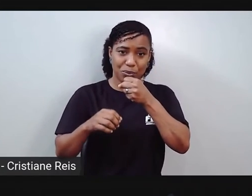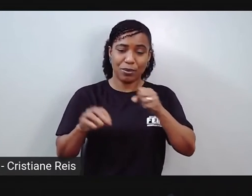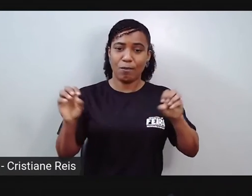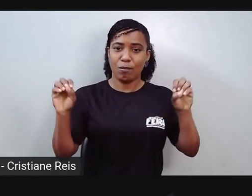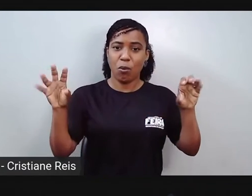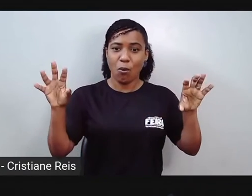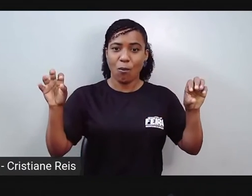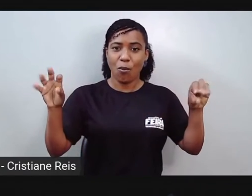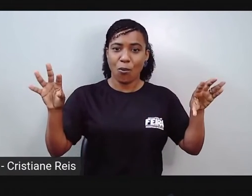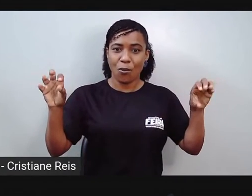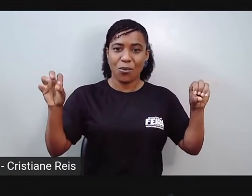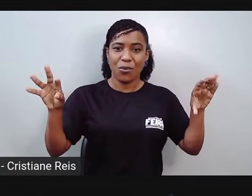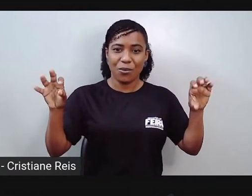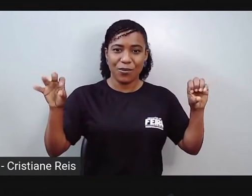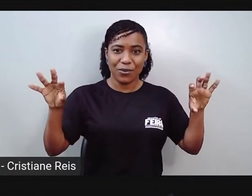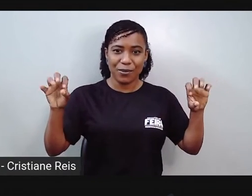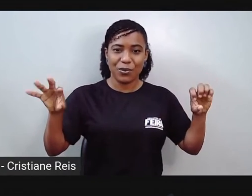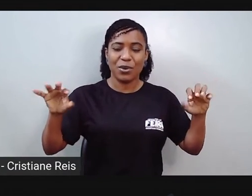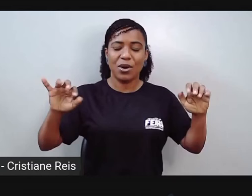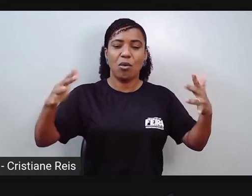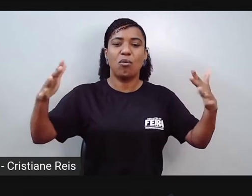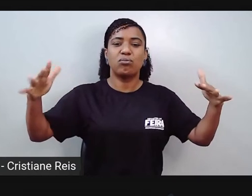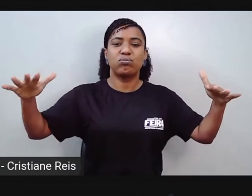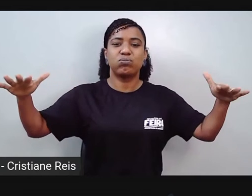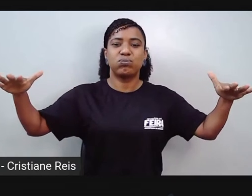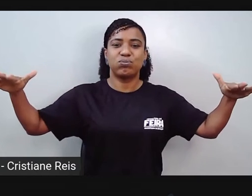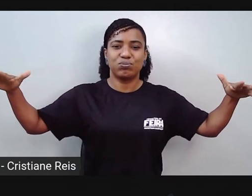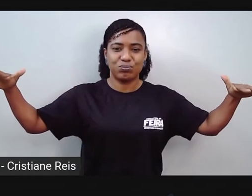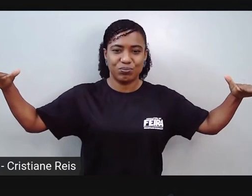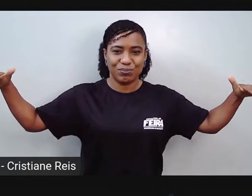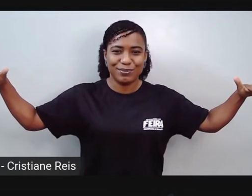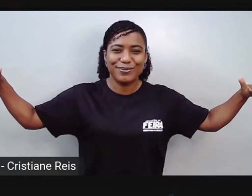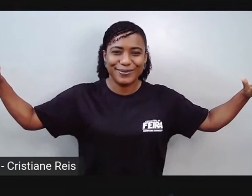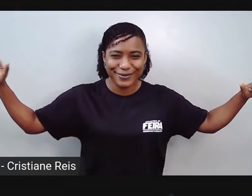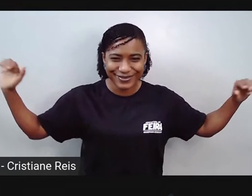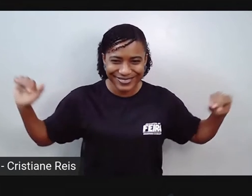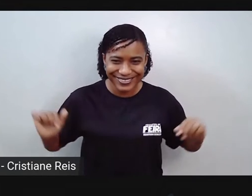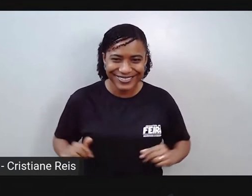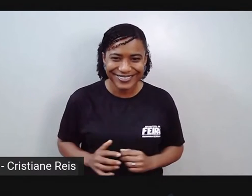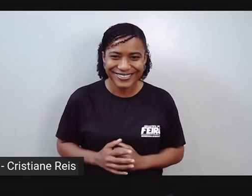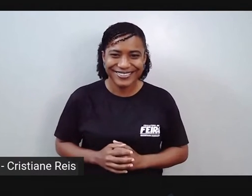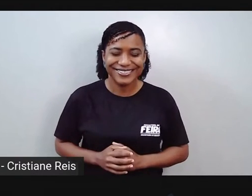bem grandes que ressoam o som que a gente fala aqui e produz.